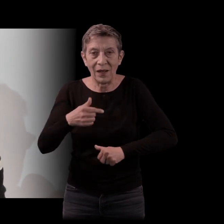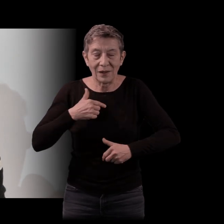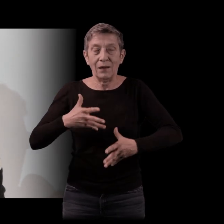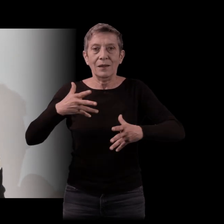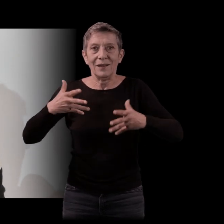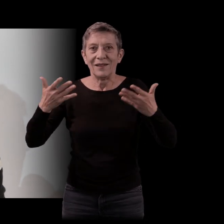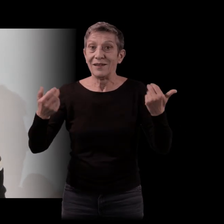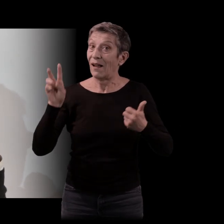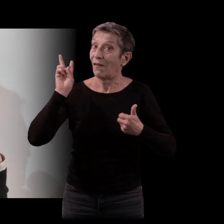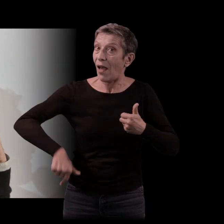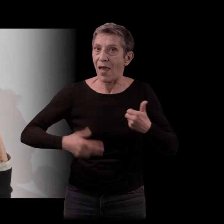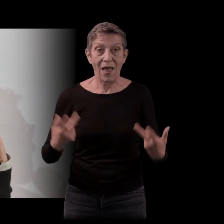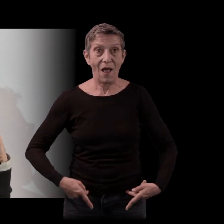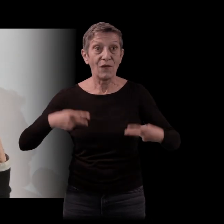côté mélancolique de la vie à ce moment-là.